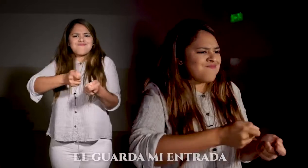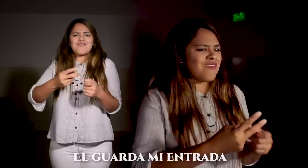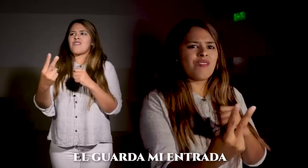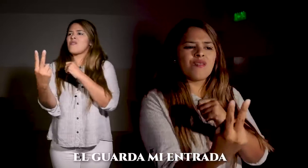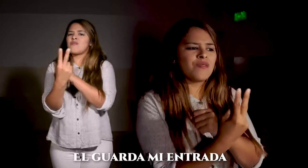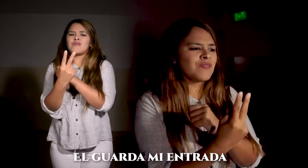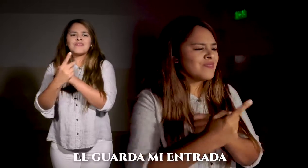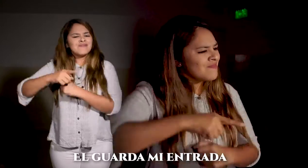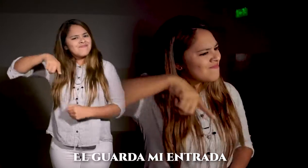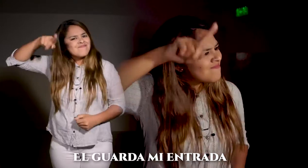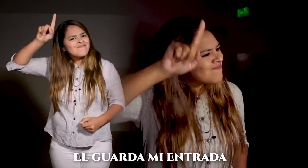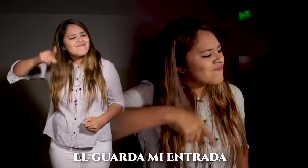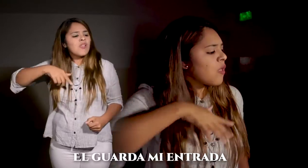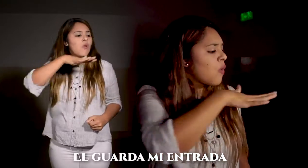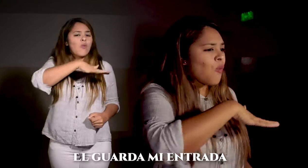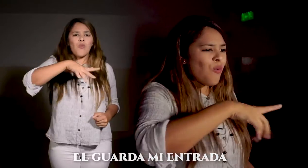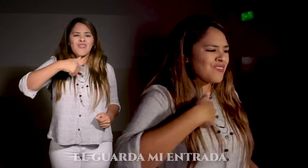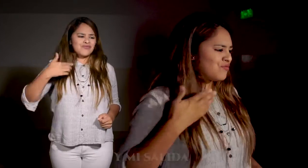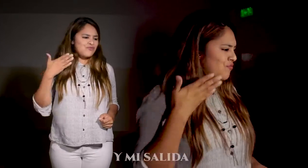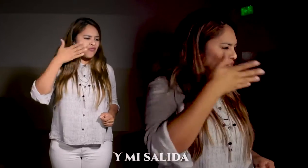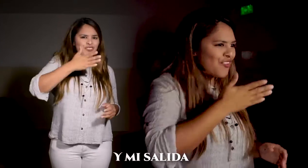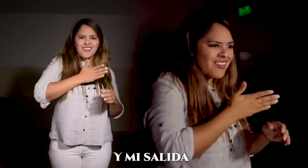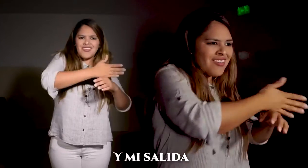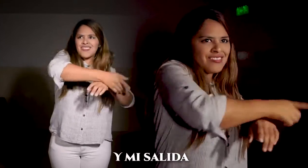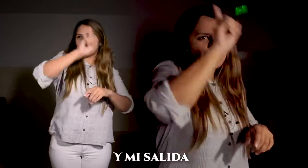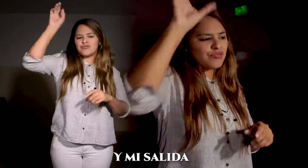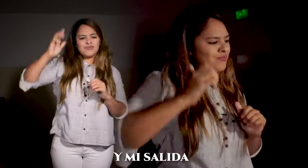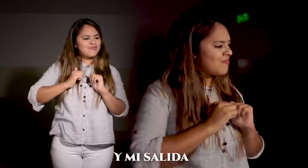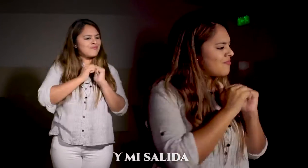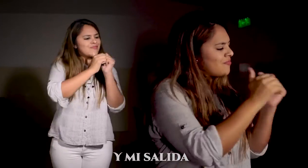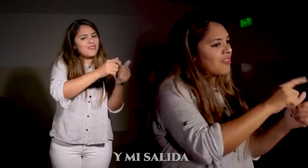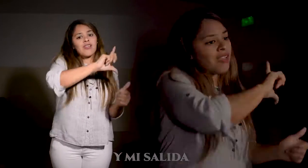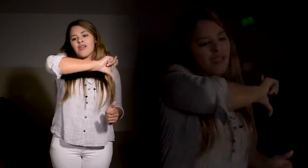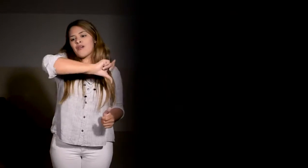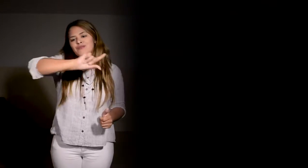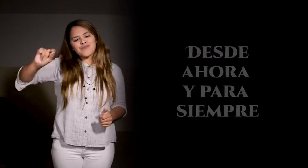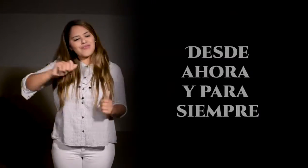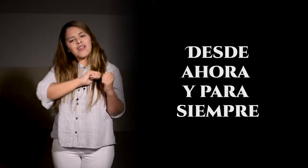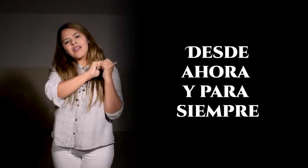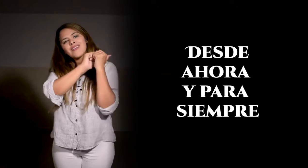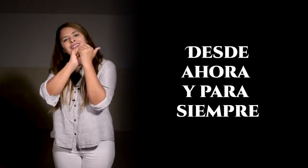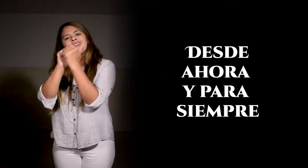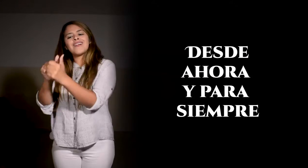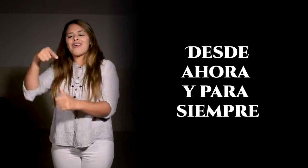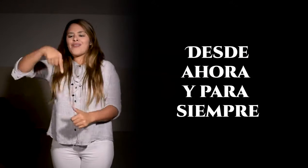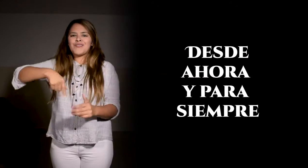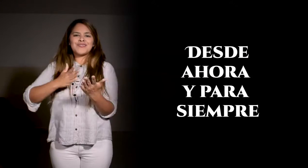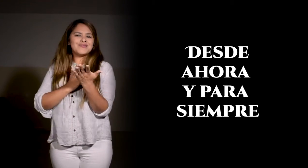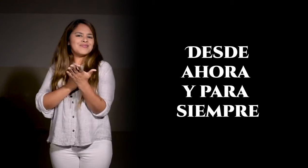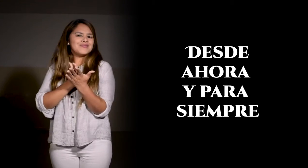guarda mi entrada y mi salida desde ahora y para siempre